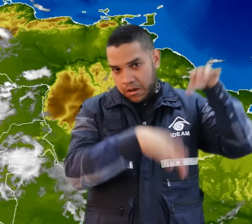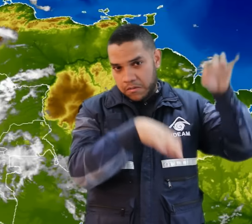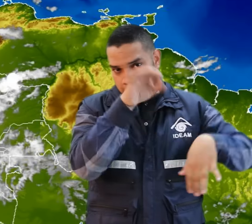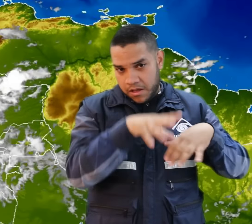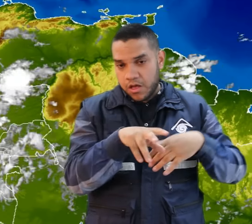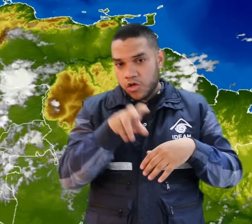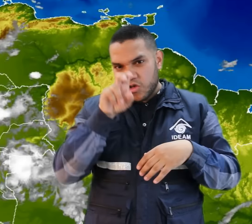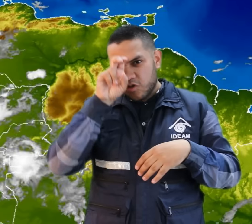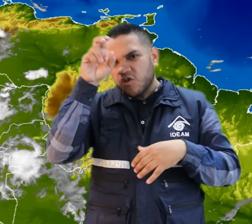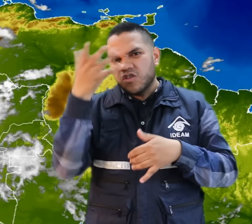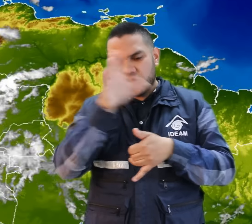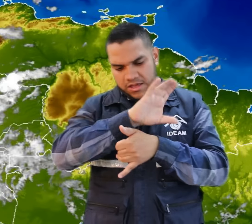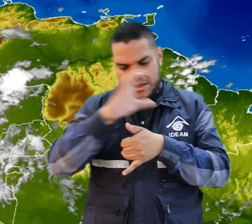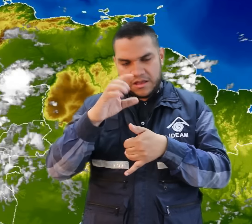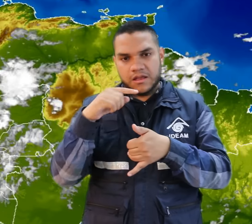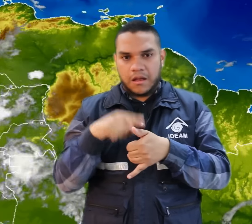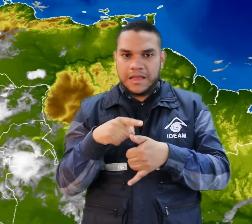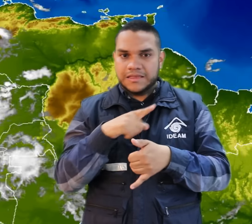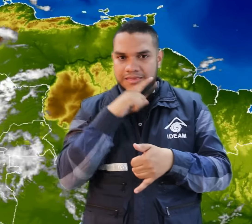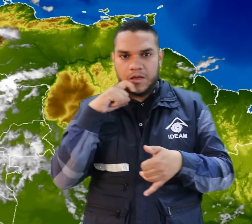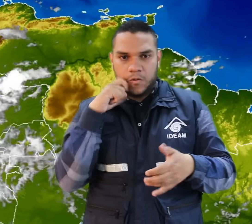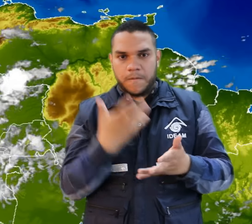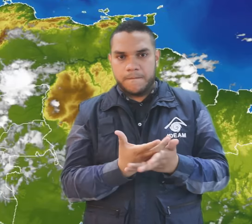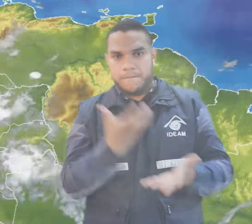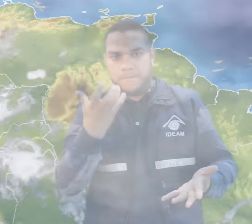el norte, sobre la región Caribe, se ha presentado tiempo seco.